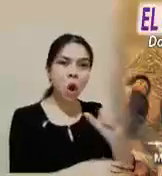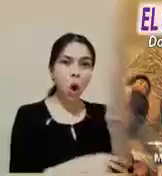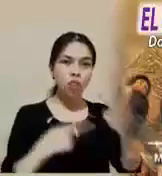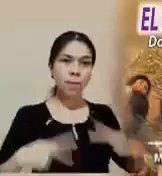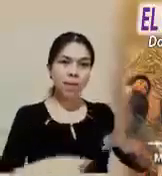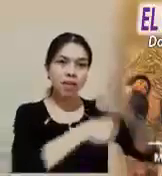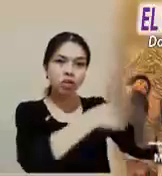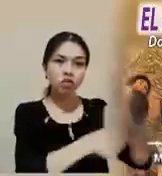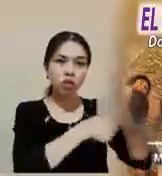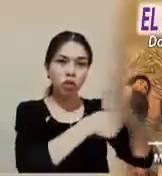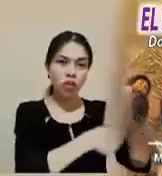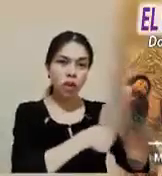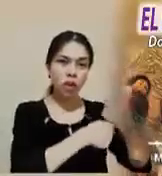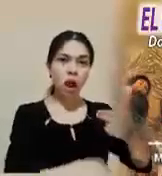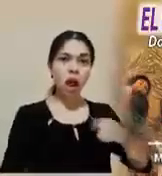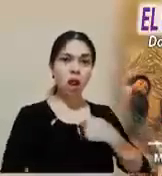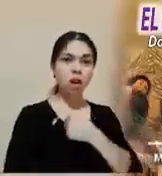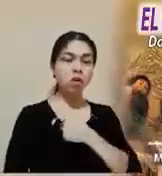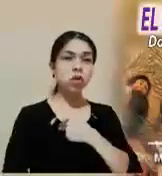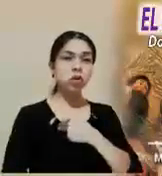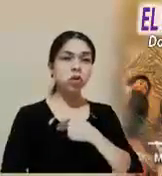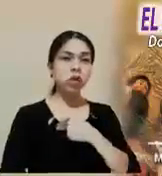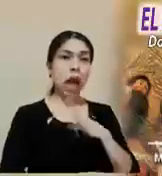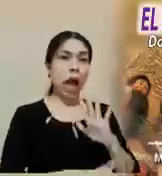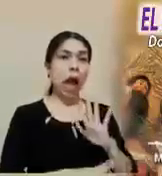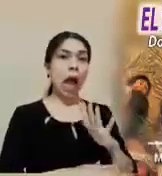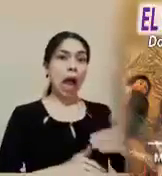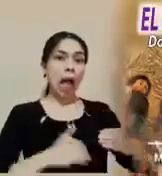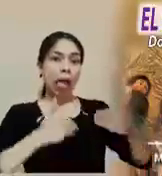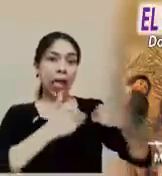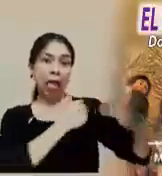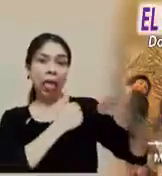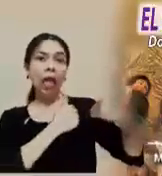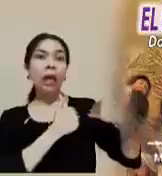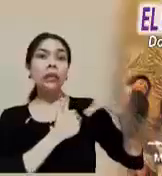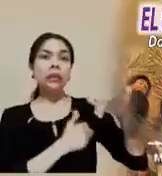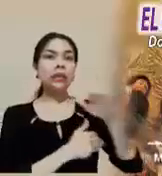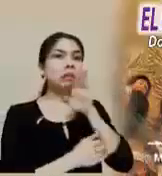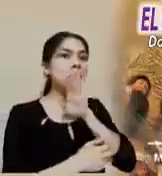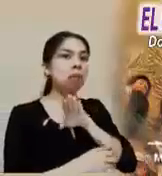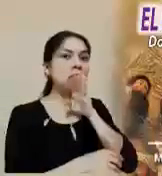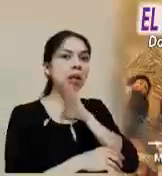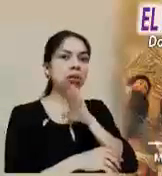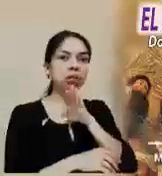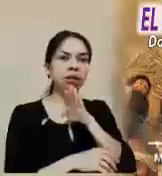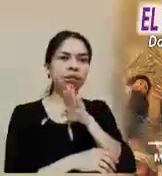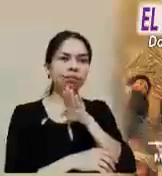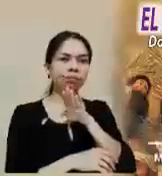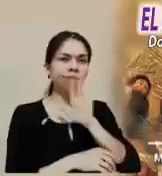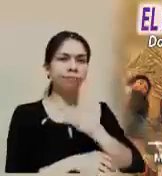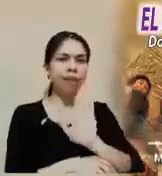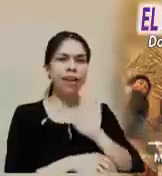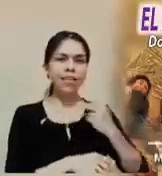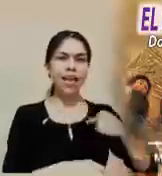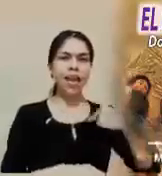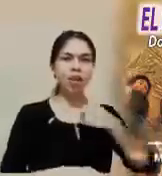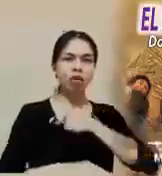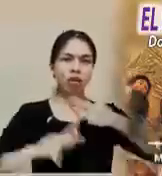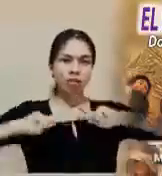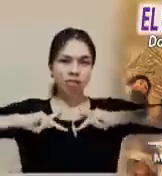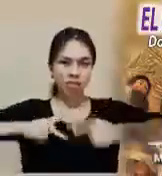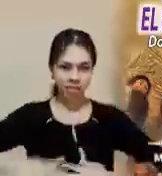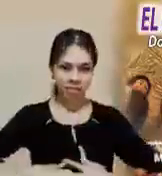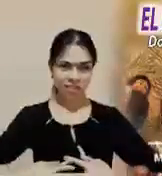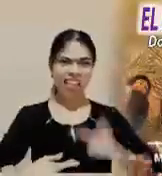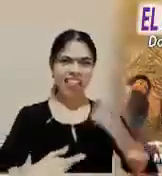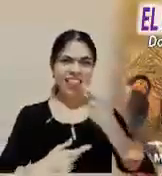Que tememos los gritos e insultos de una masa manipulable que se rinde ante el poder del dinero y de la poderosa